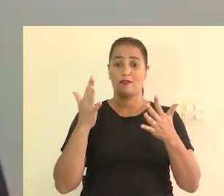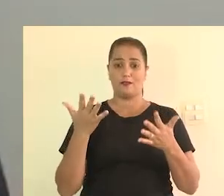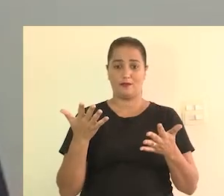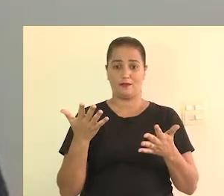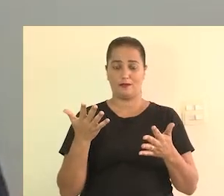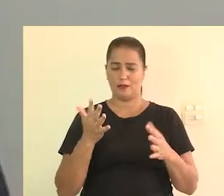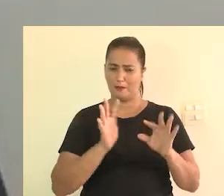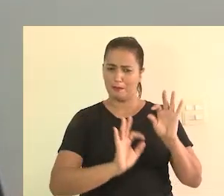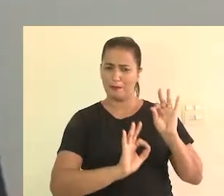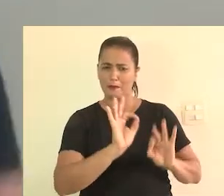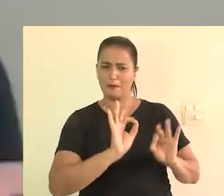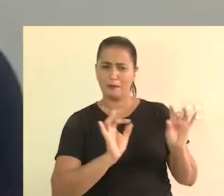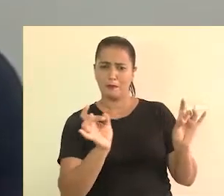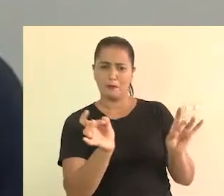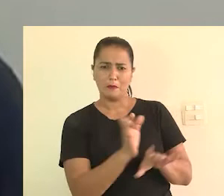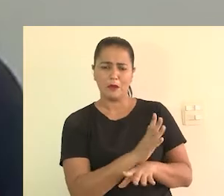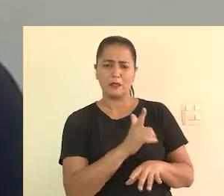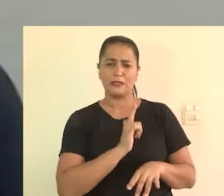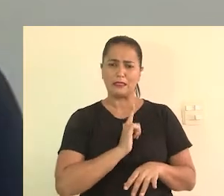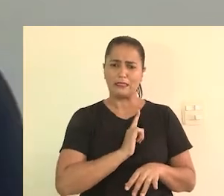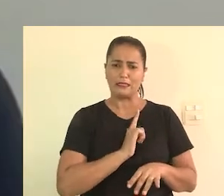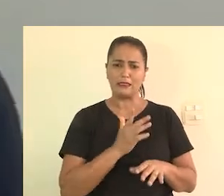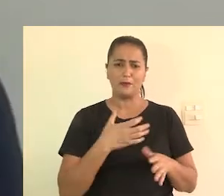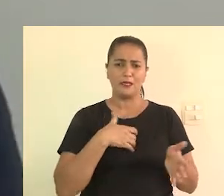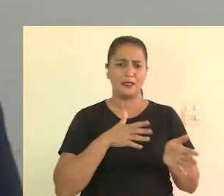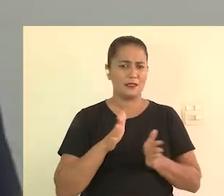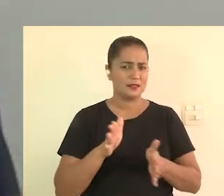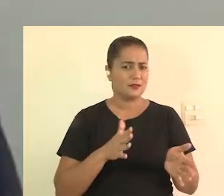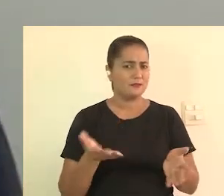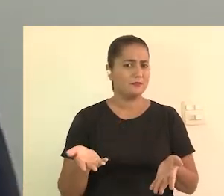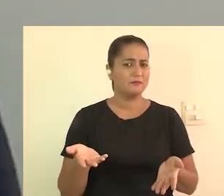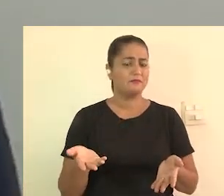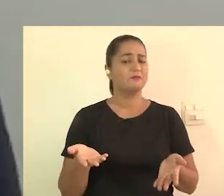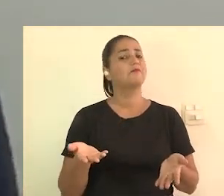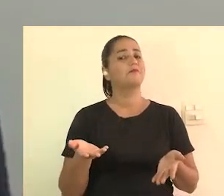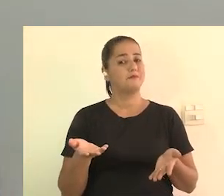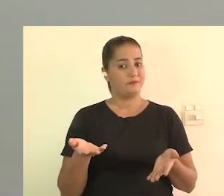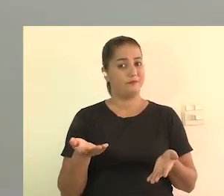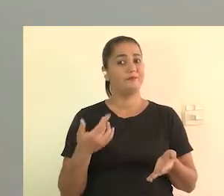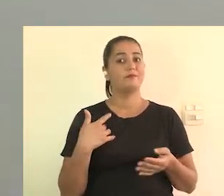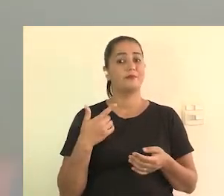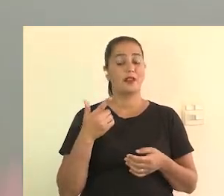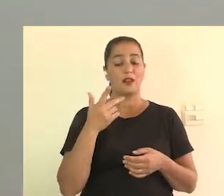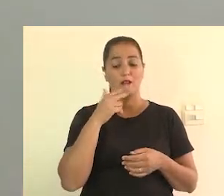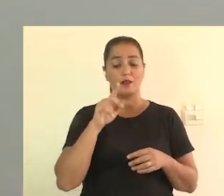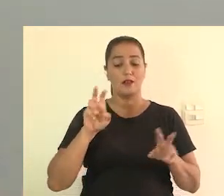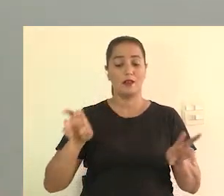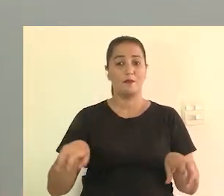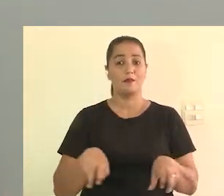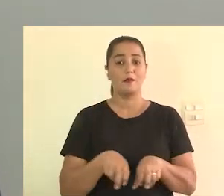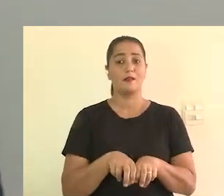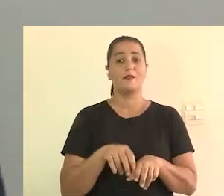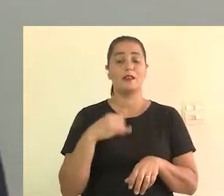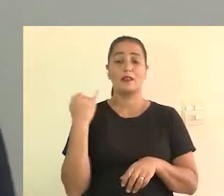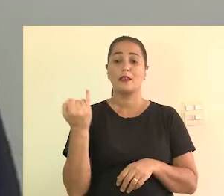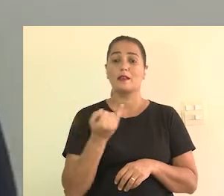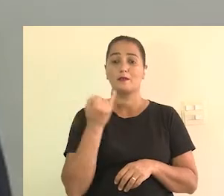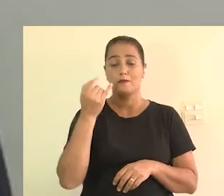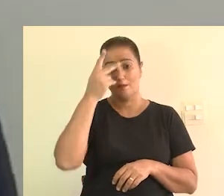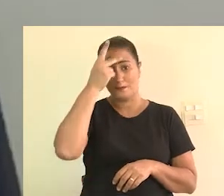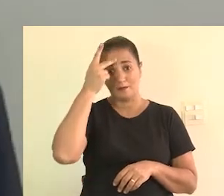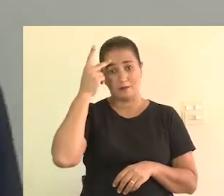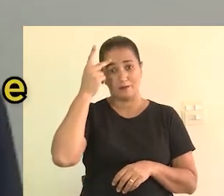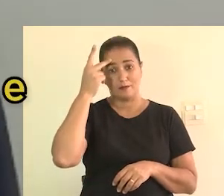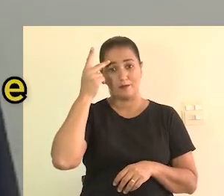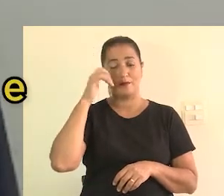eventos, se os eventos estão preparados para receber acessibilidade, né? Então, eu acho que essa mesa vai ser muito importante para